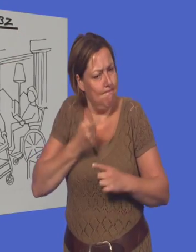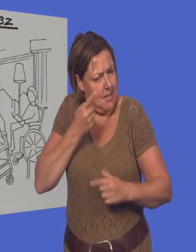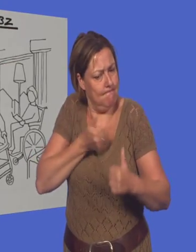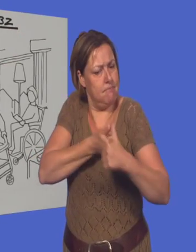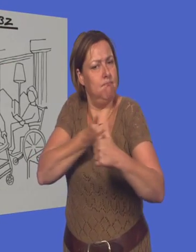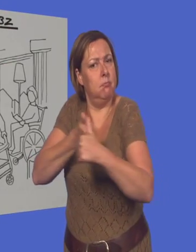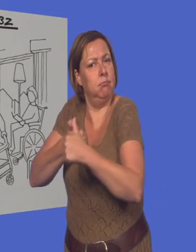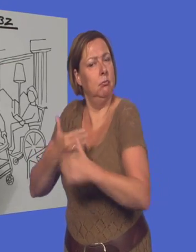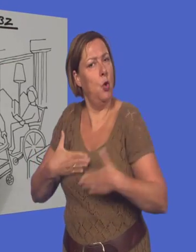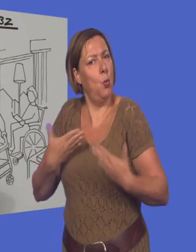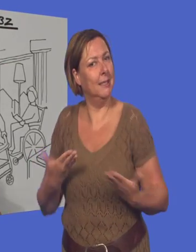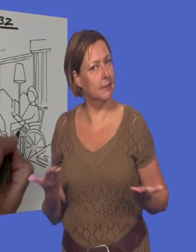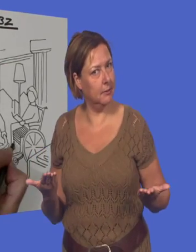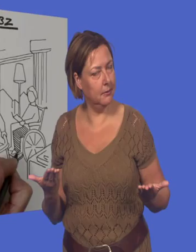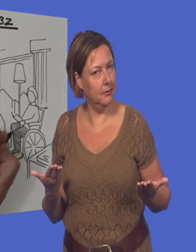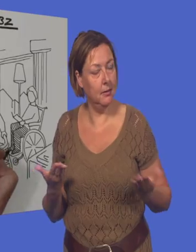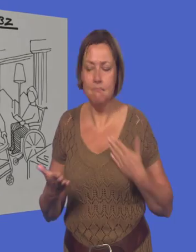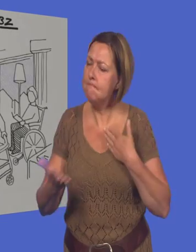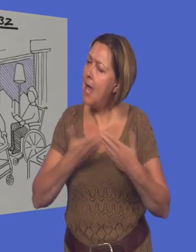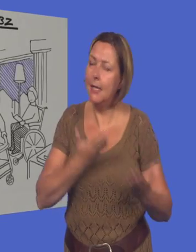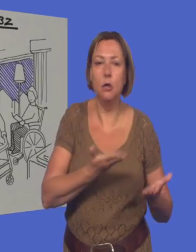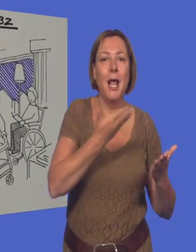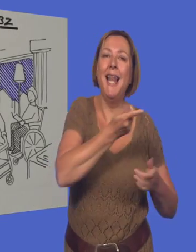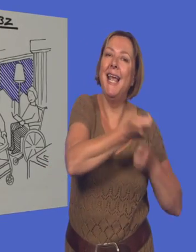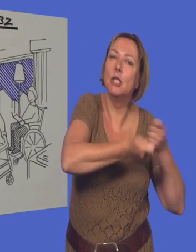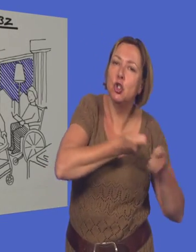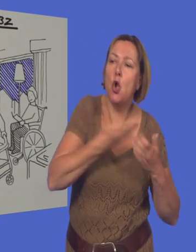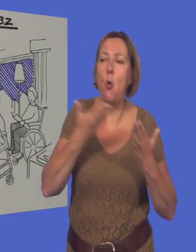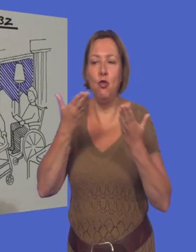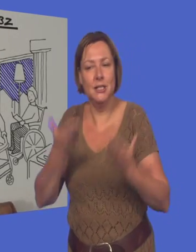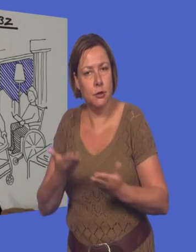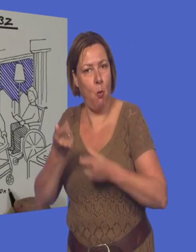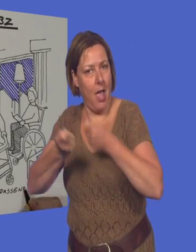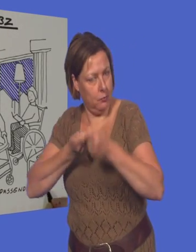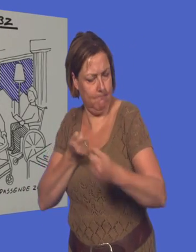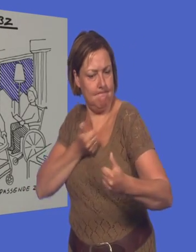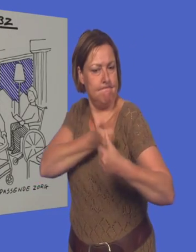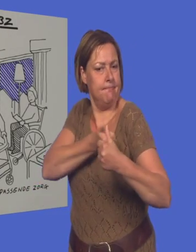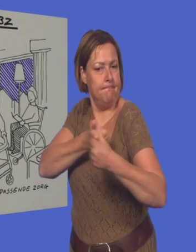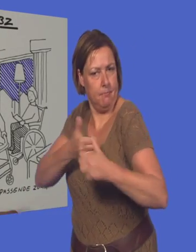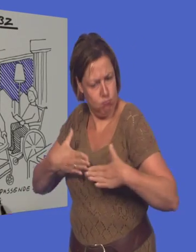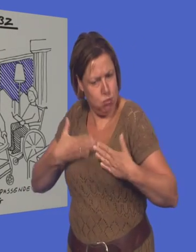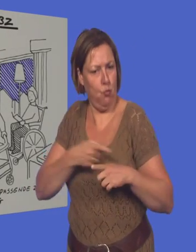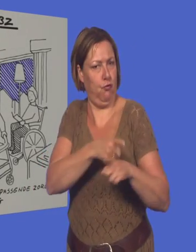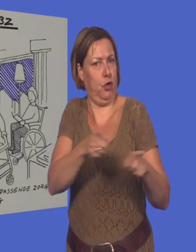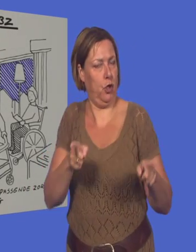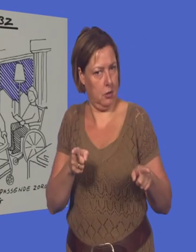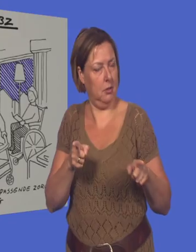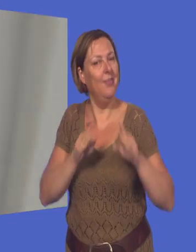geldt, of het nu om lichte of zware zorg gaat, dat deze zorg aansluit op de behoeften van mensen. Maatwerk.